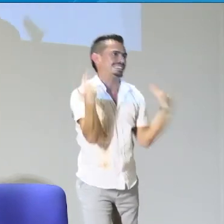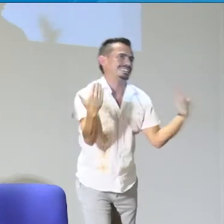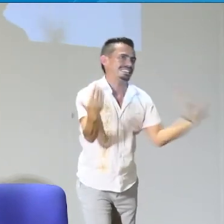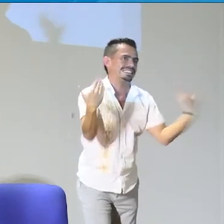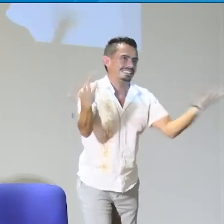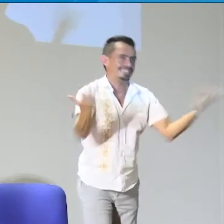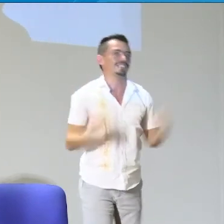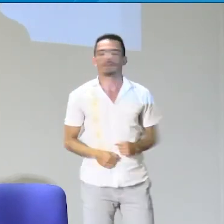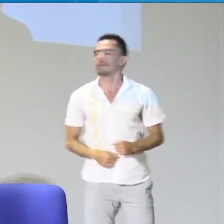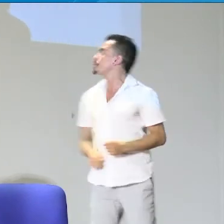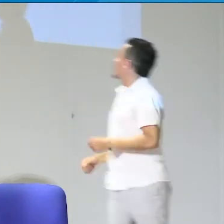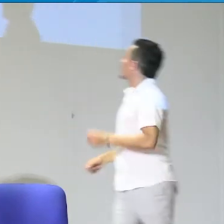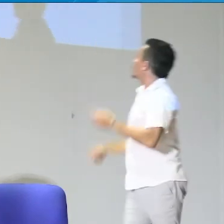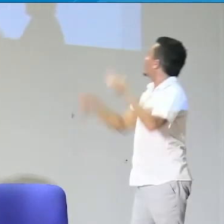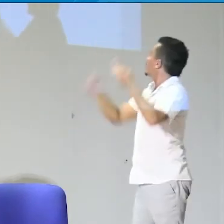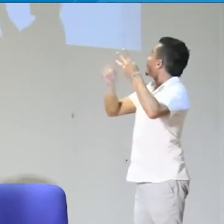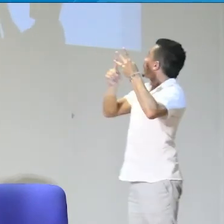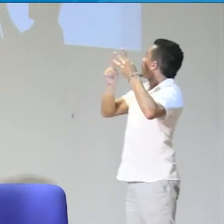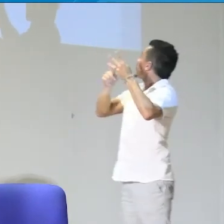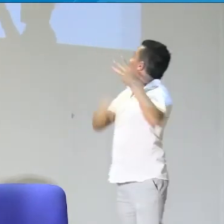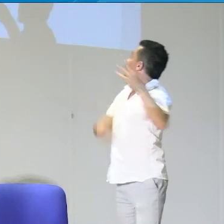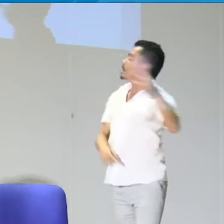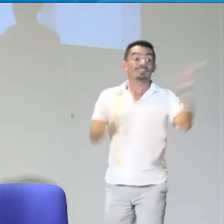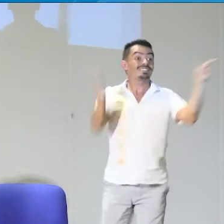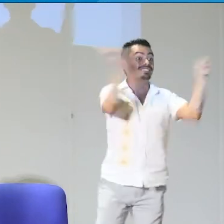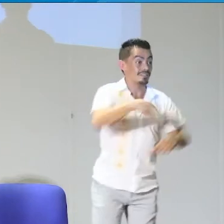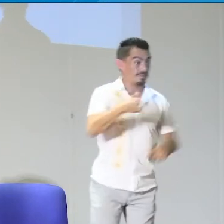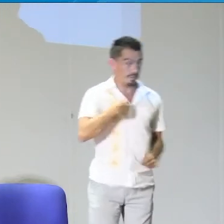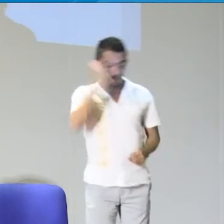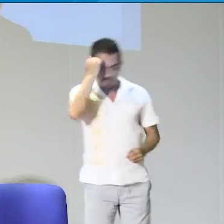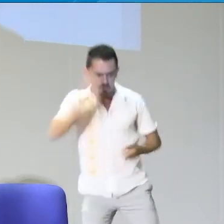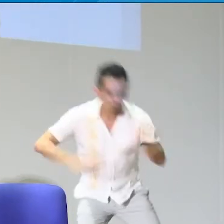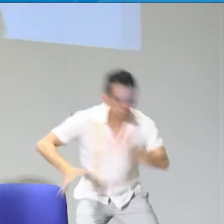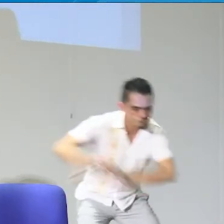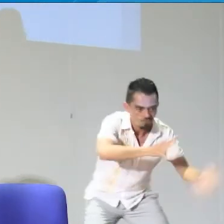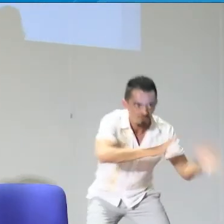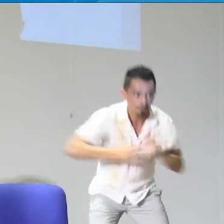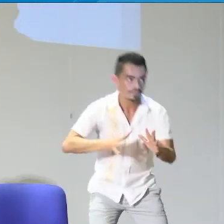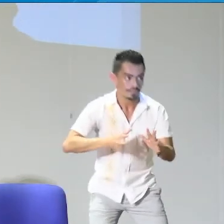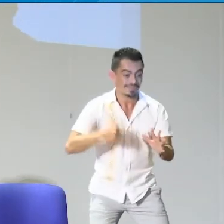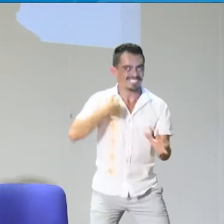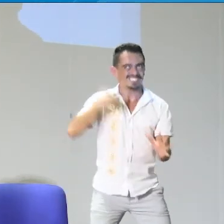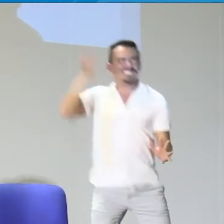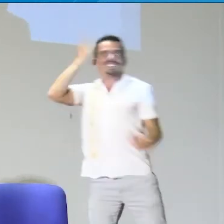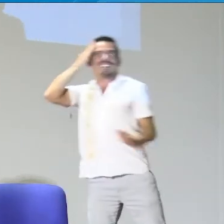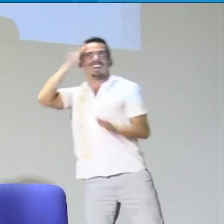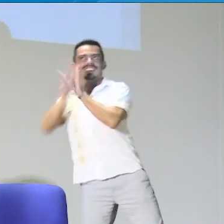reconoces ese vocabulario de los videos del ICFES, es porque tú mismo como docente no conoces el vocabulario.